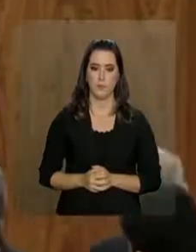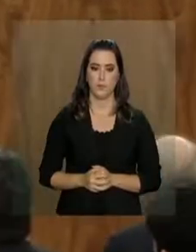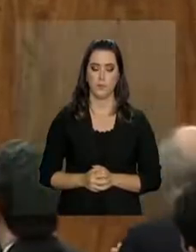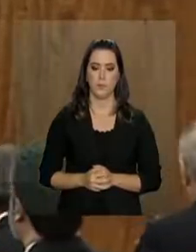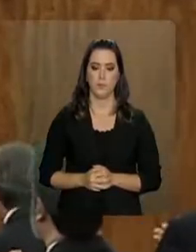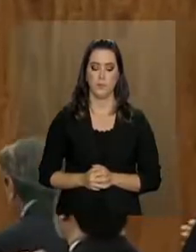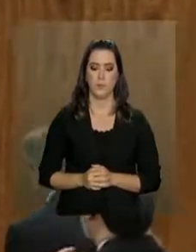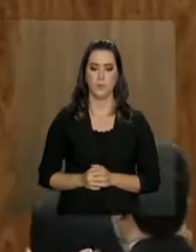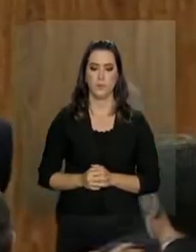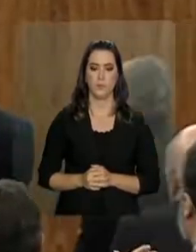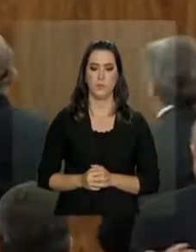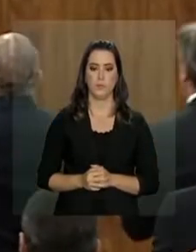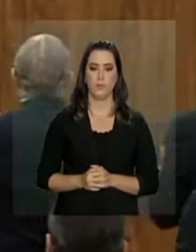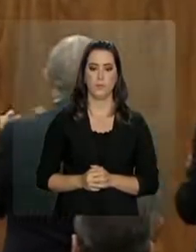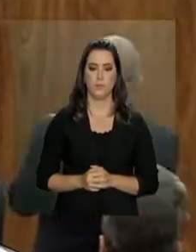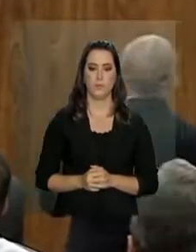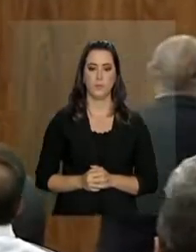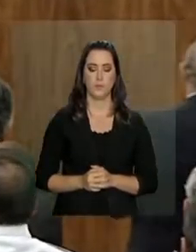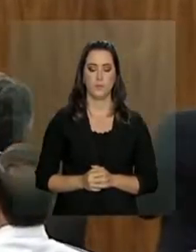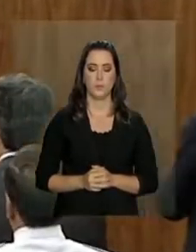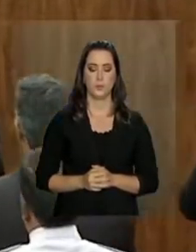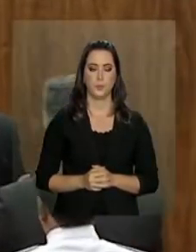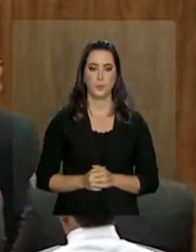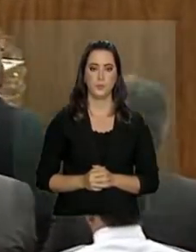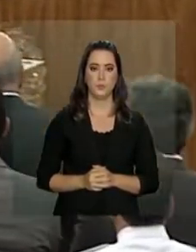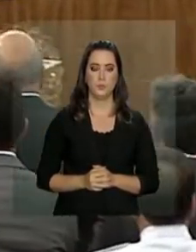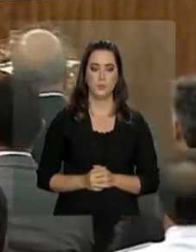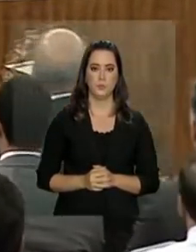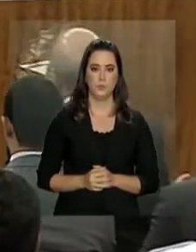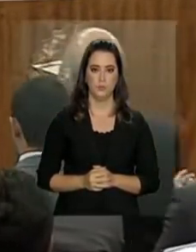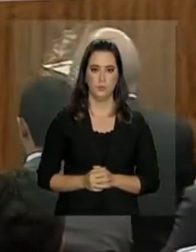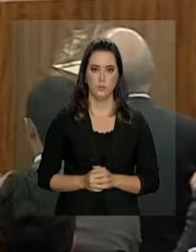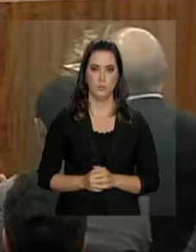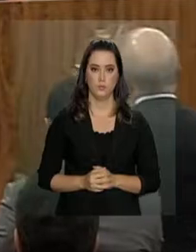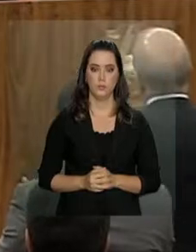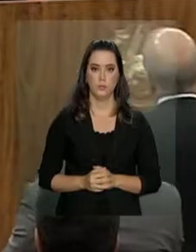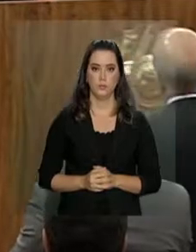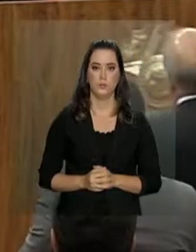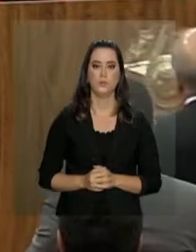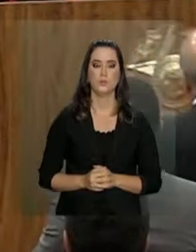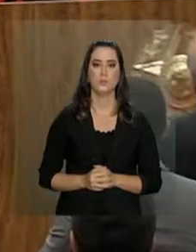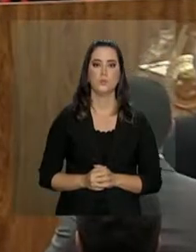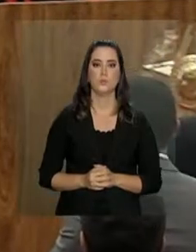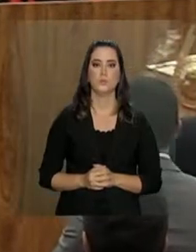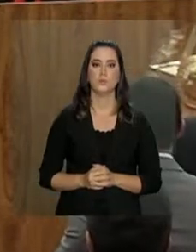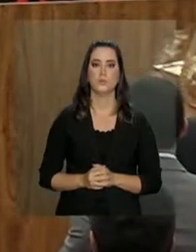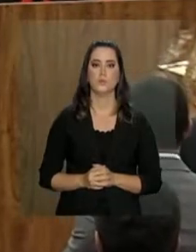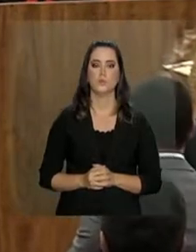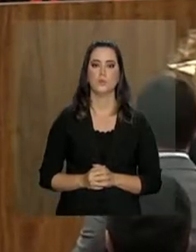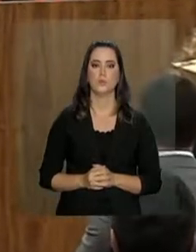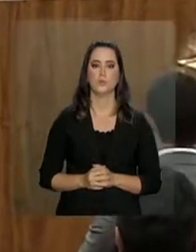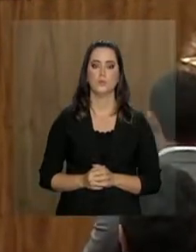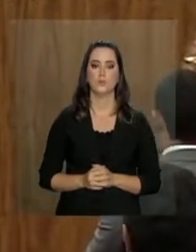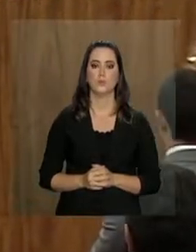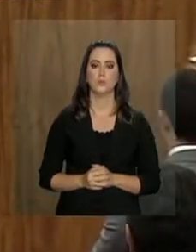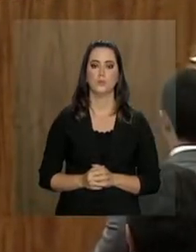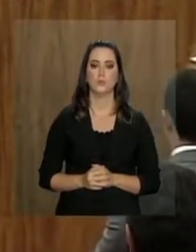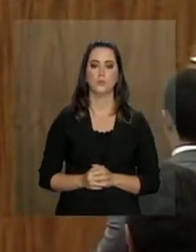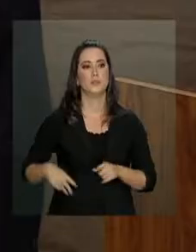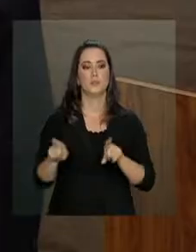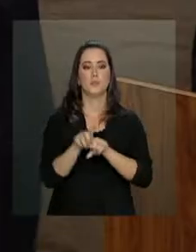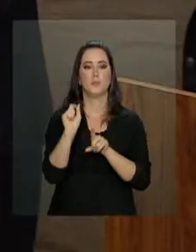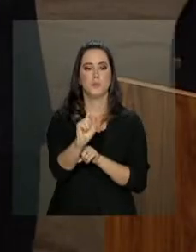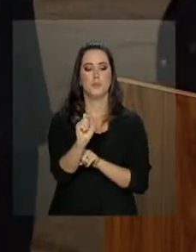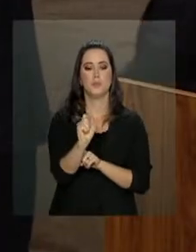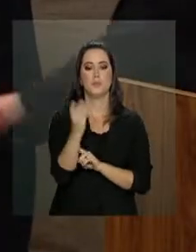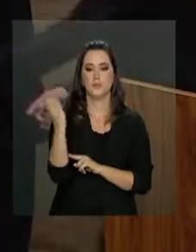A sessão solene de diplomação do presidente eleito Jair Bolsonaro e do vice-presidente Hamilton Mourão durou aproximadamente uma hora.